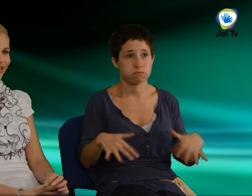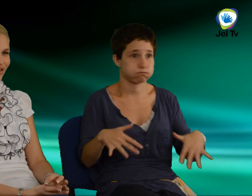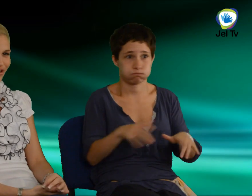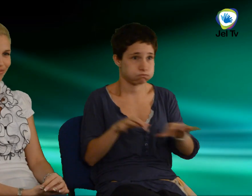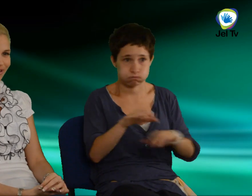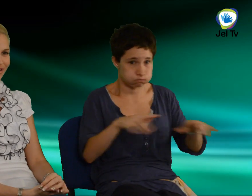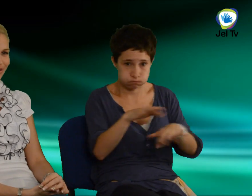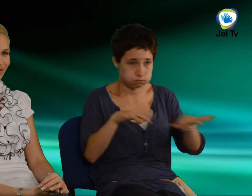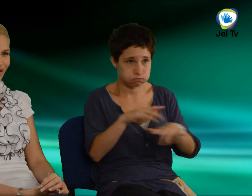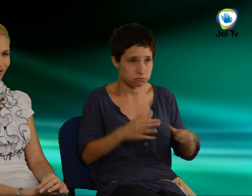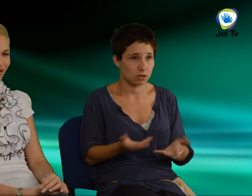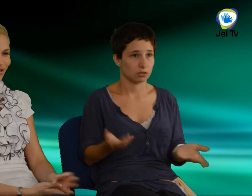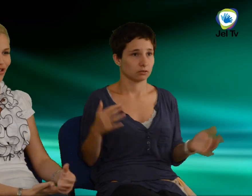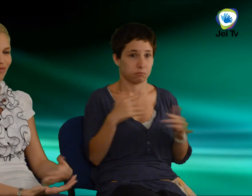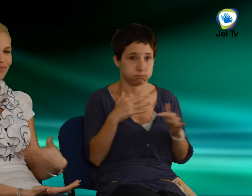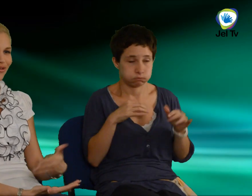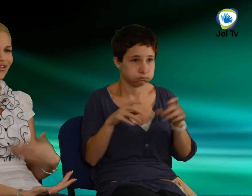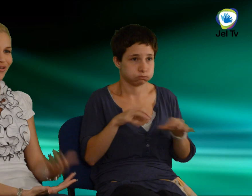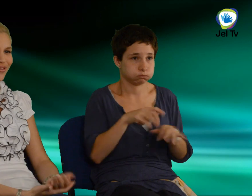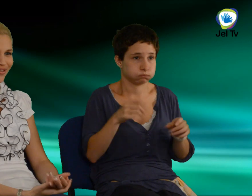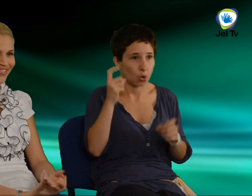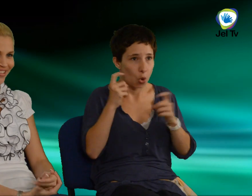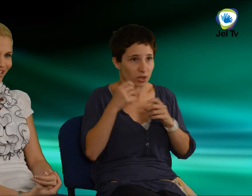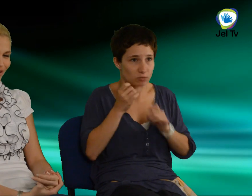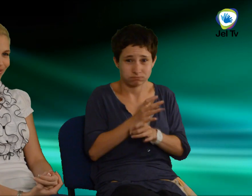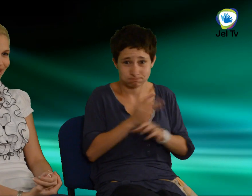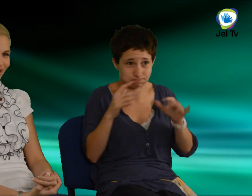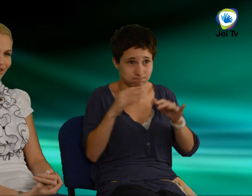gyorsabbak vagyunk, sokkal gyorsabbak töröbb a gondolkodásunk is.